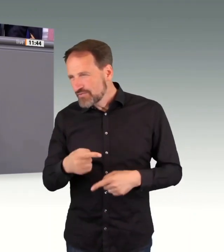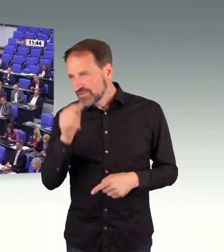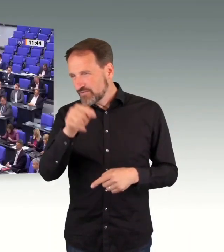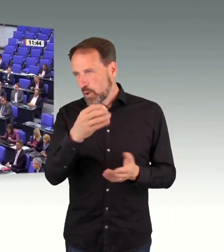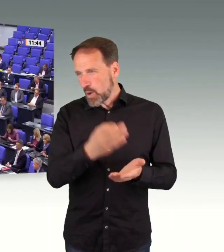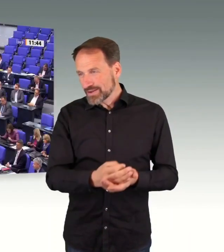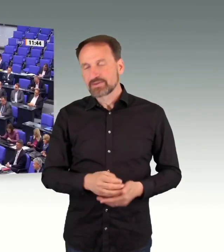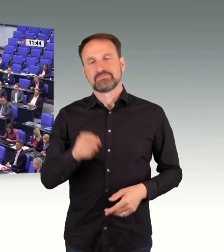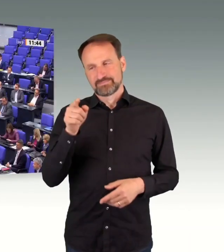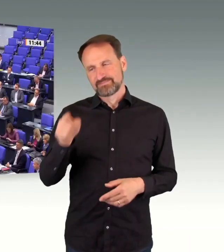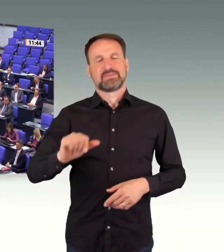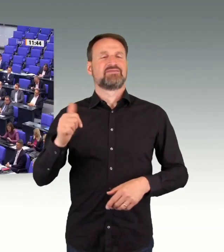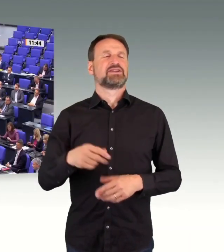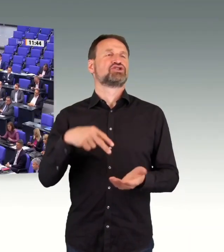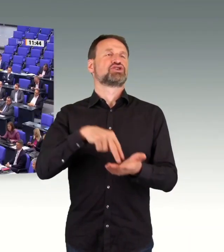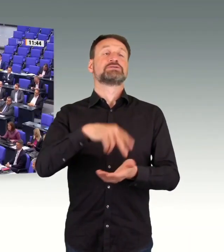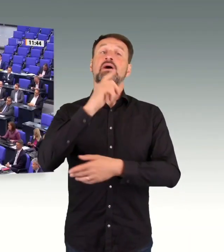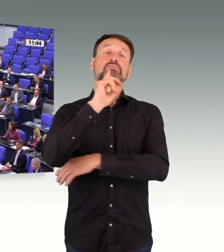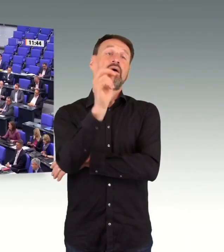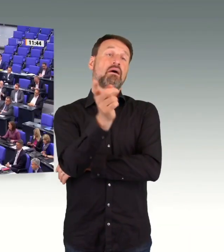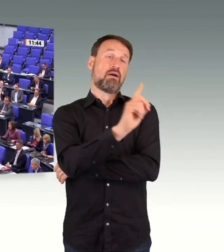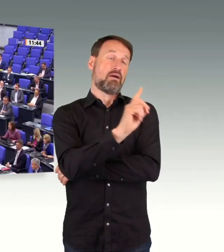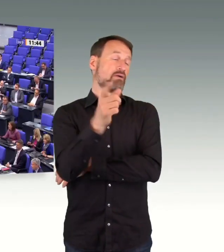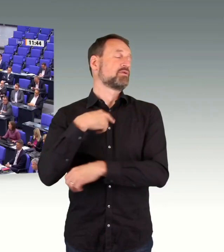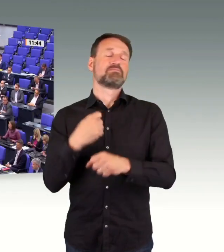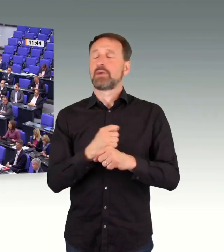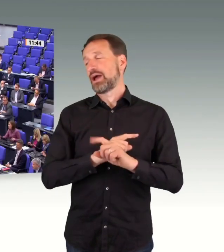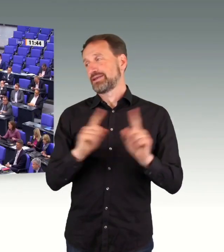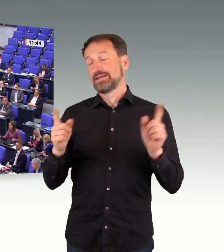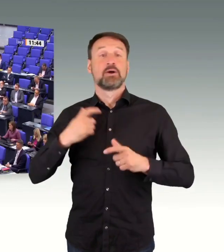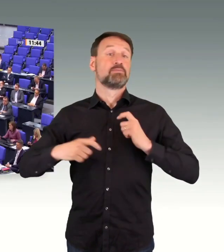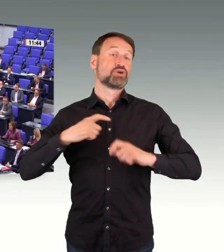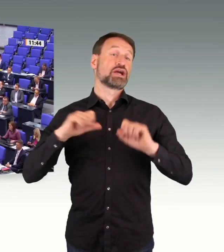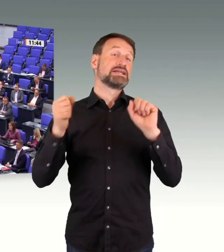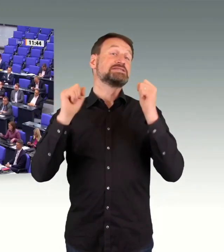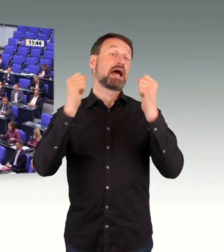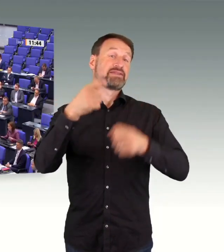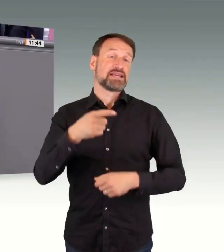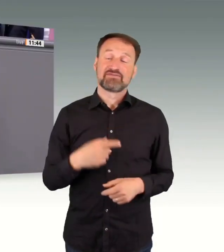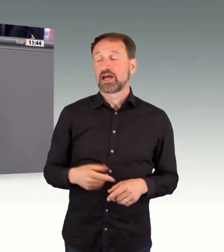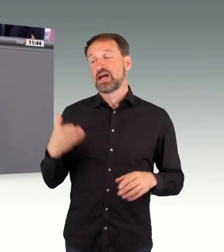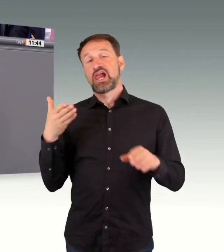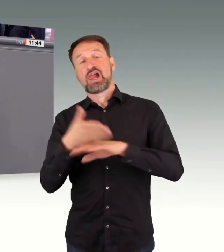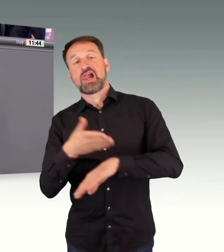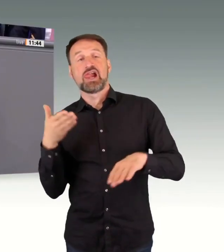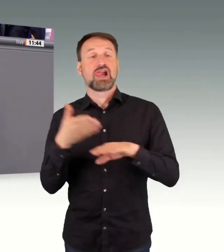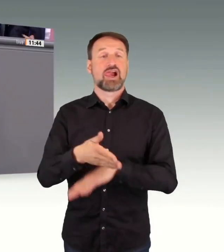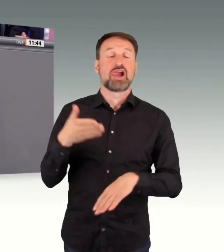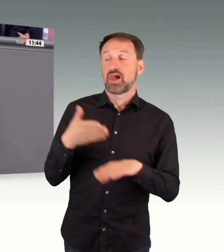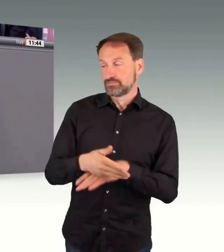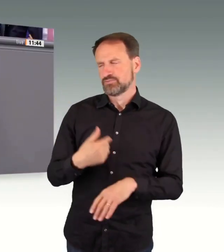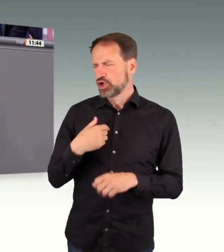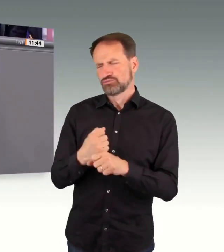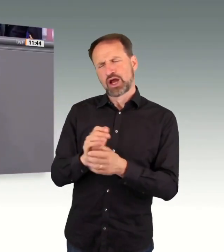da sein und sagen, geht nicht, machen wir nicht. Bürgerinitiative. Ich mache Ihnen mal ein ganz einfaches Beispiel.